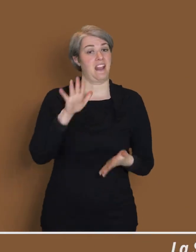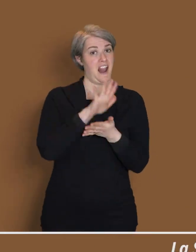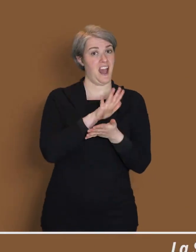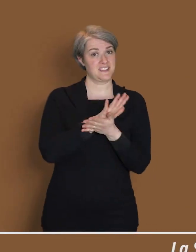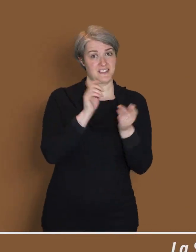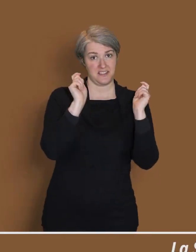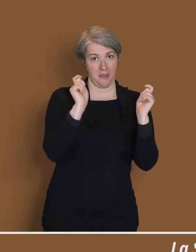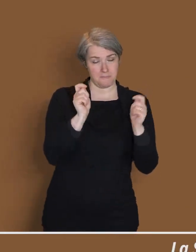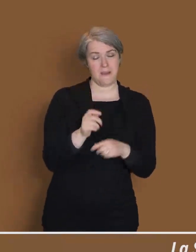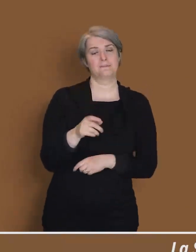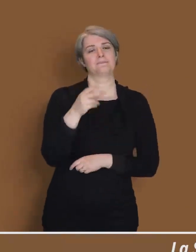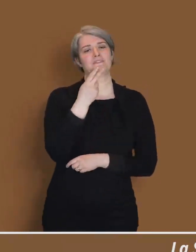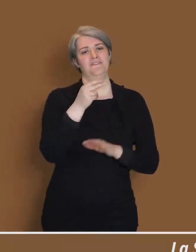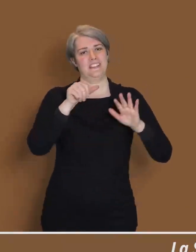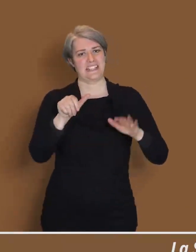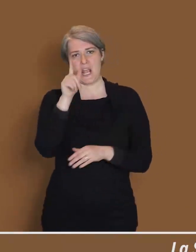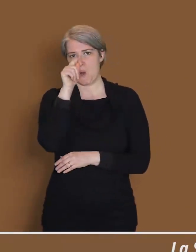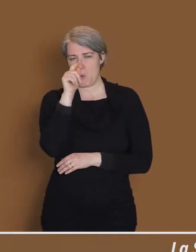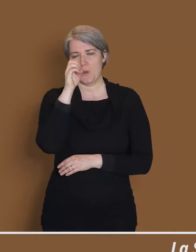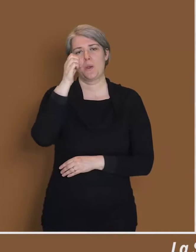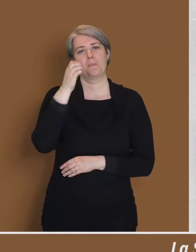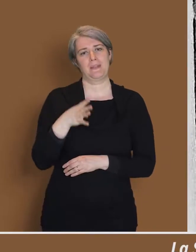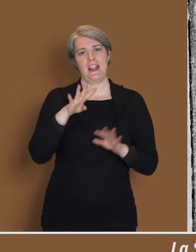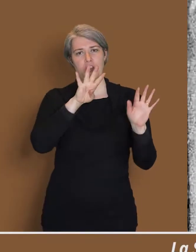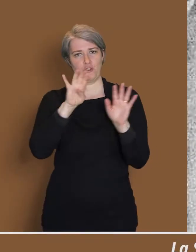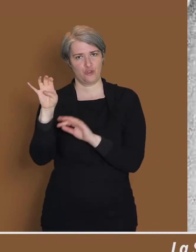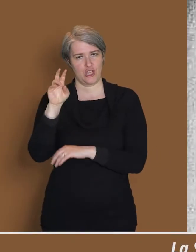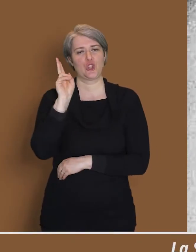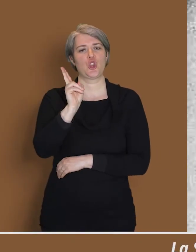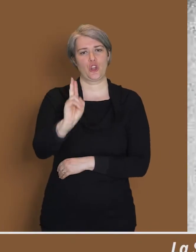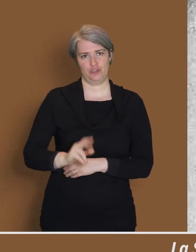La stampa, 26 luglio 1912